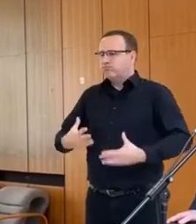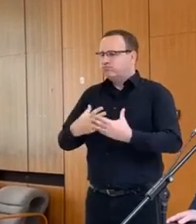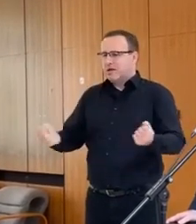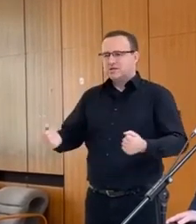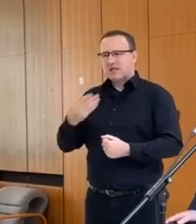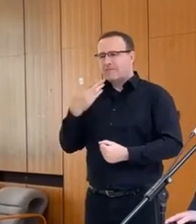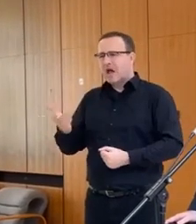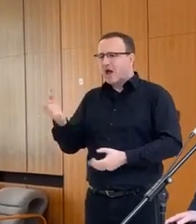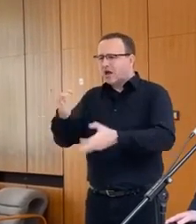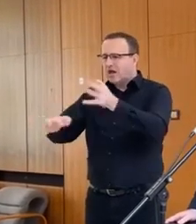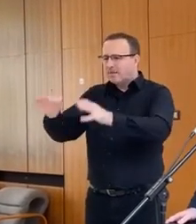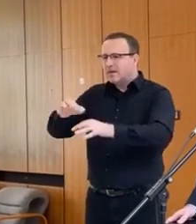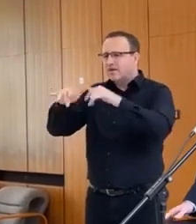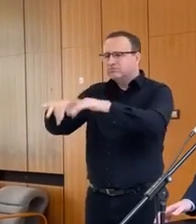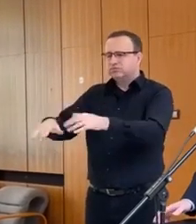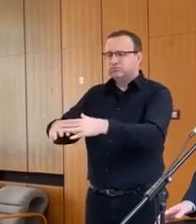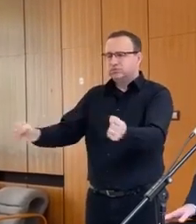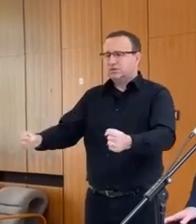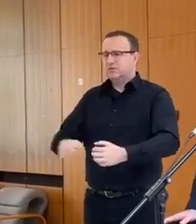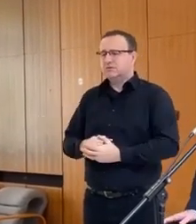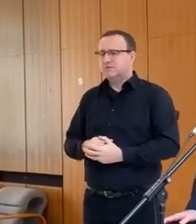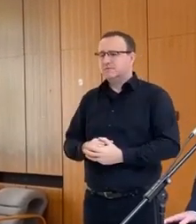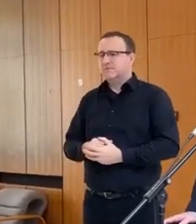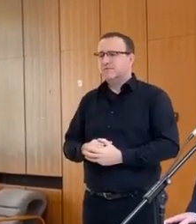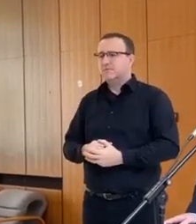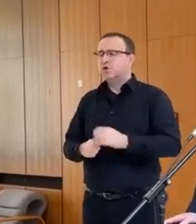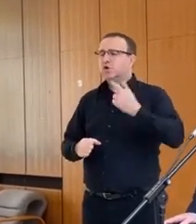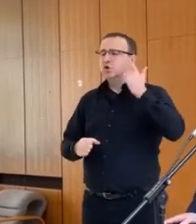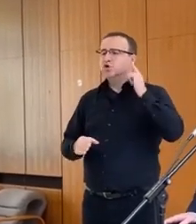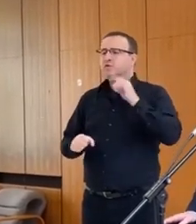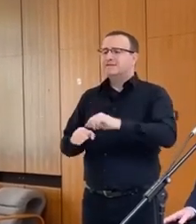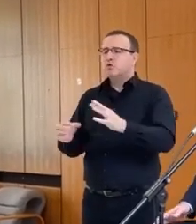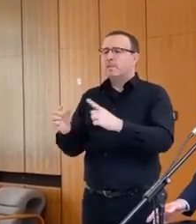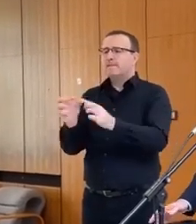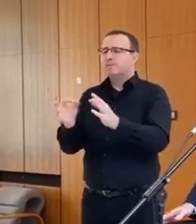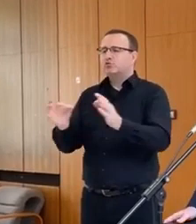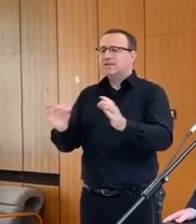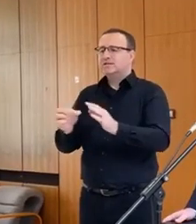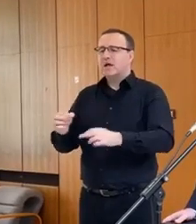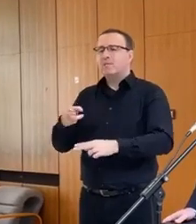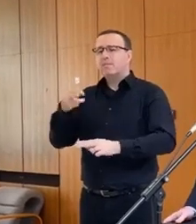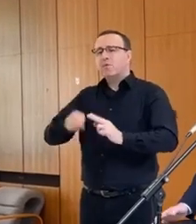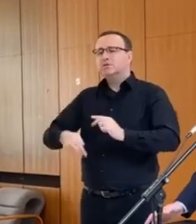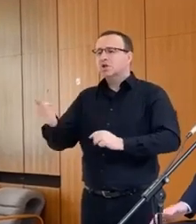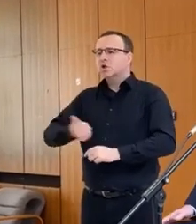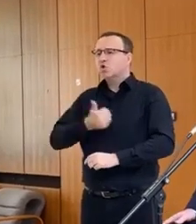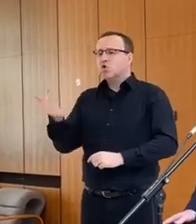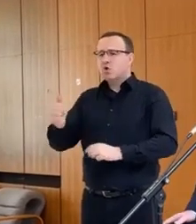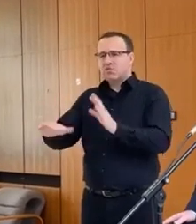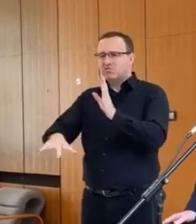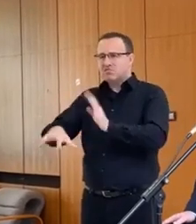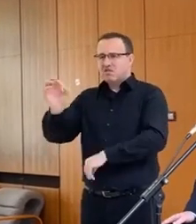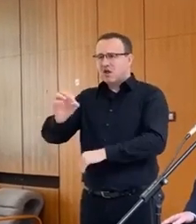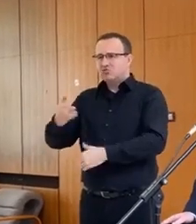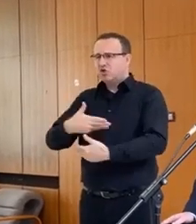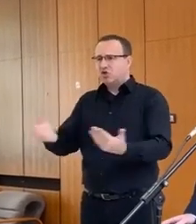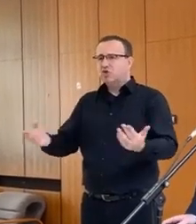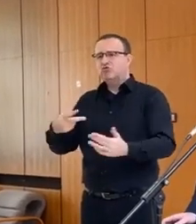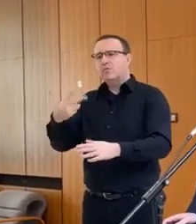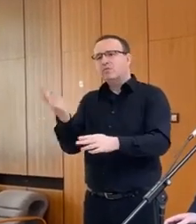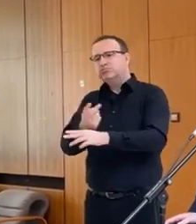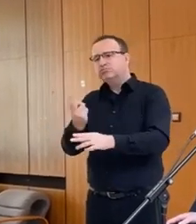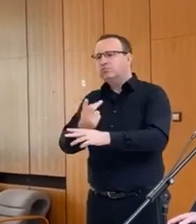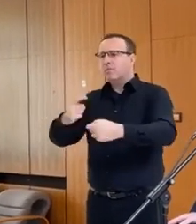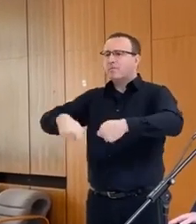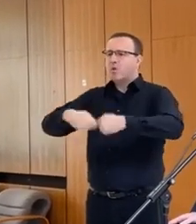neobsahuje žiadne kontaminanty. A v slovenskej pšenici sme za posledný rok nenašli žiadne